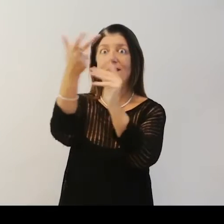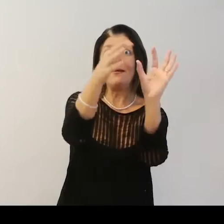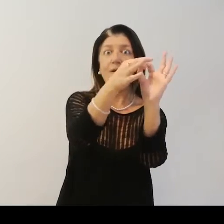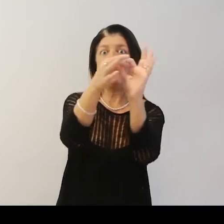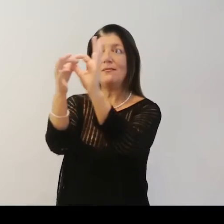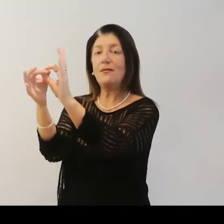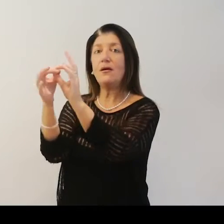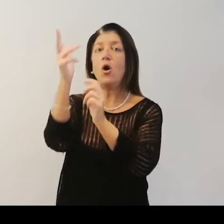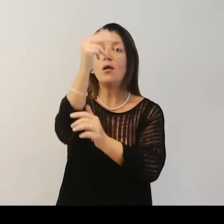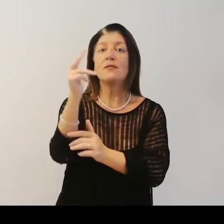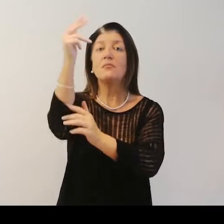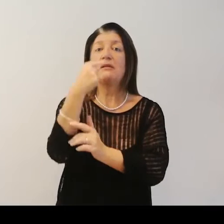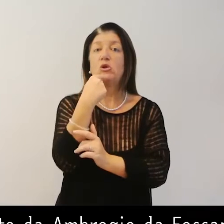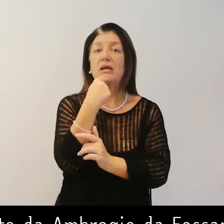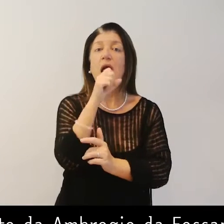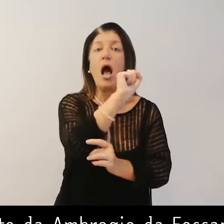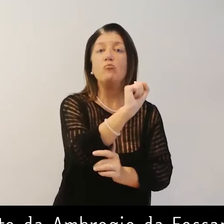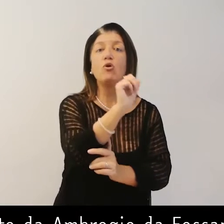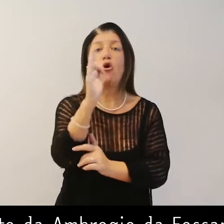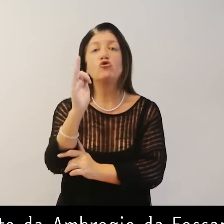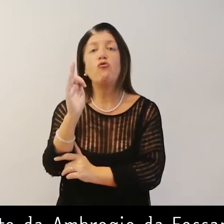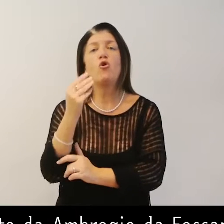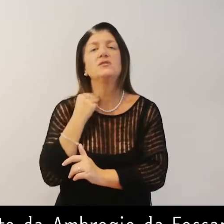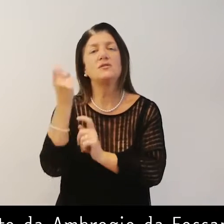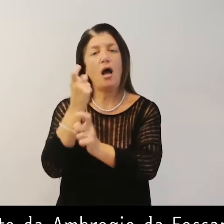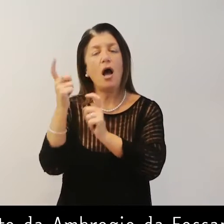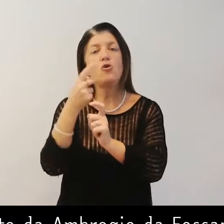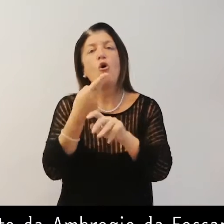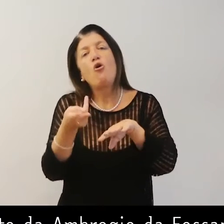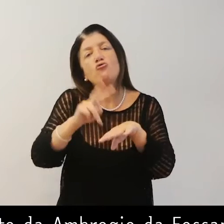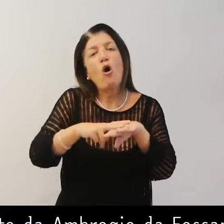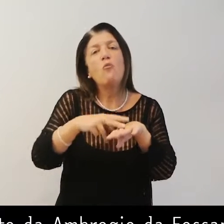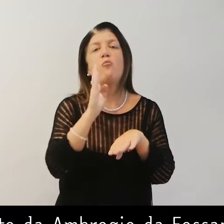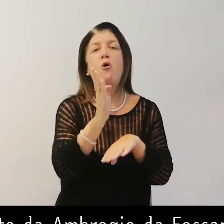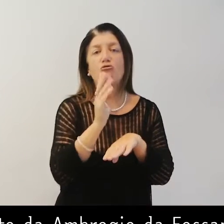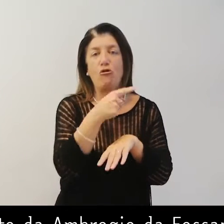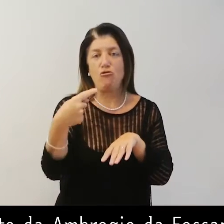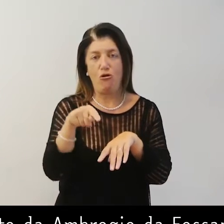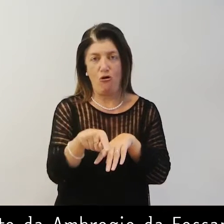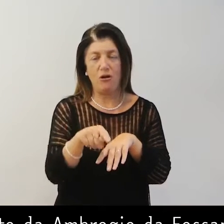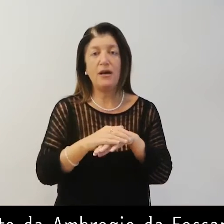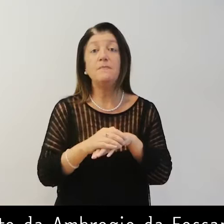ricomposto, dipinto da Ambrogio da Fossano, detto il Bergognone.